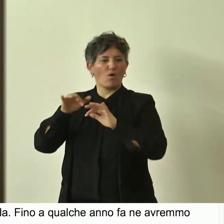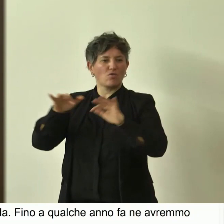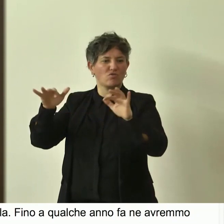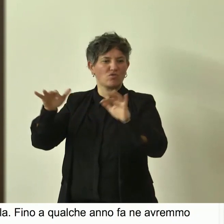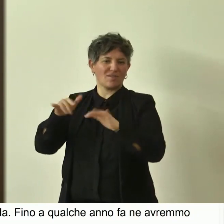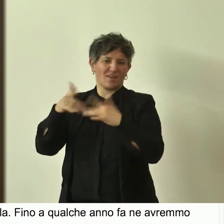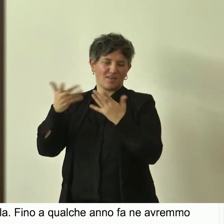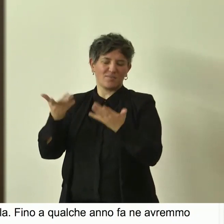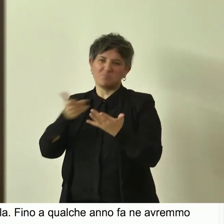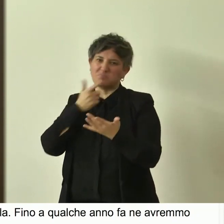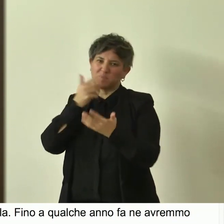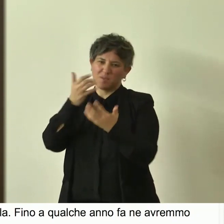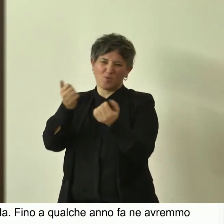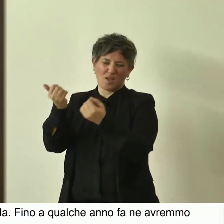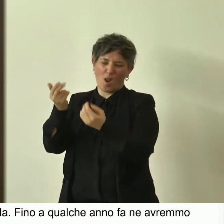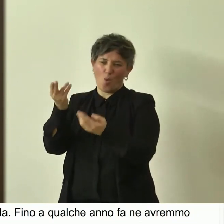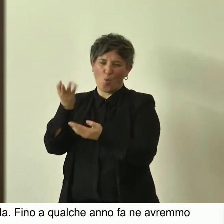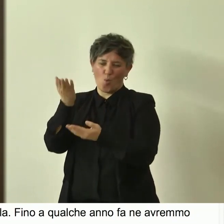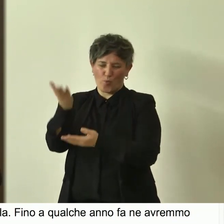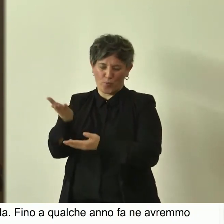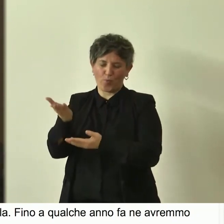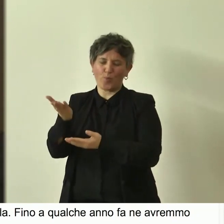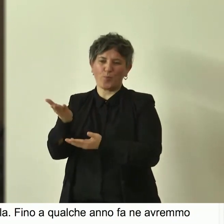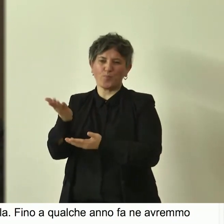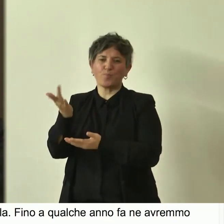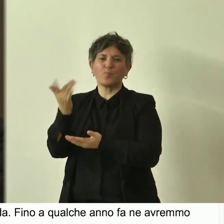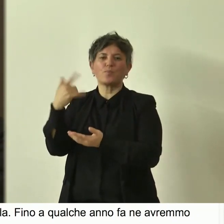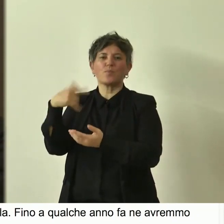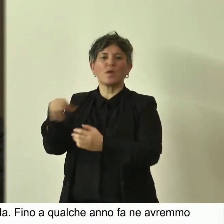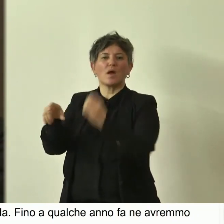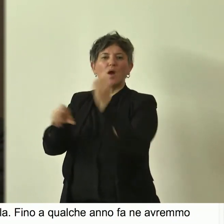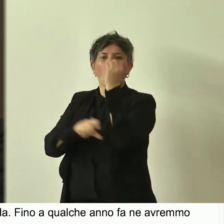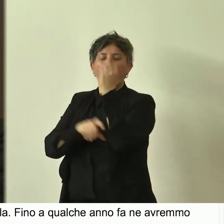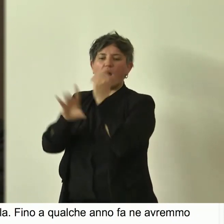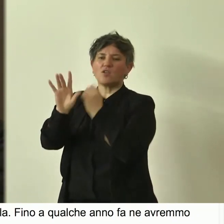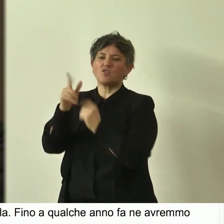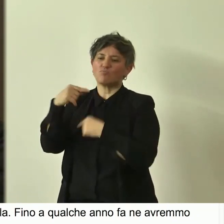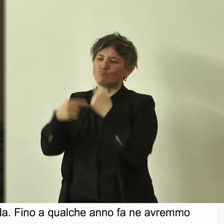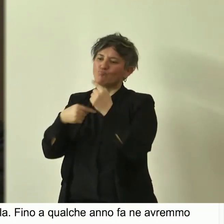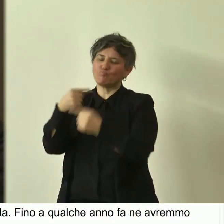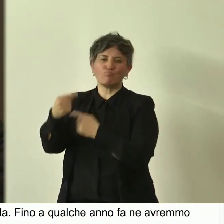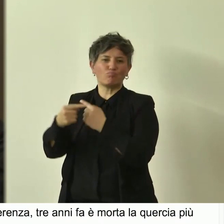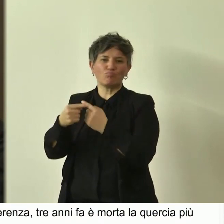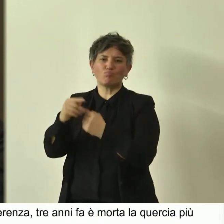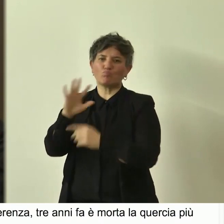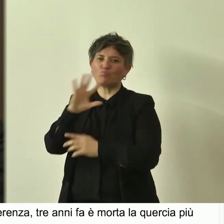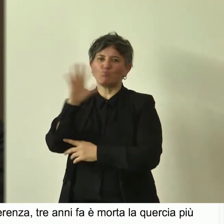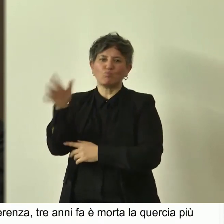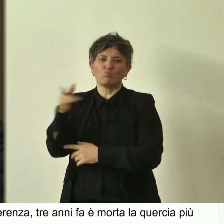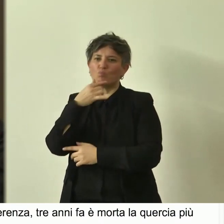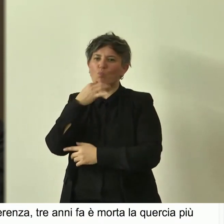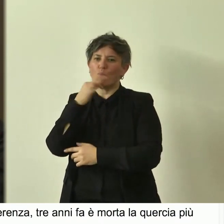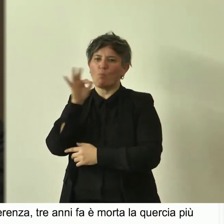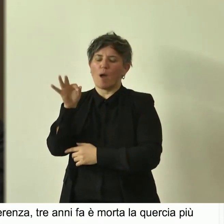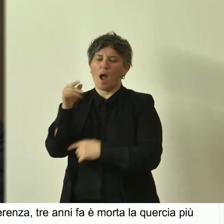però è un albero che ancora adesso noi siamo impegnati a mantenere perché è di grande bellezza tuttora.